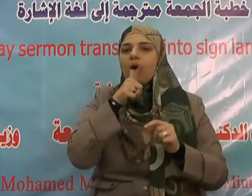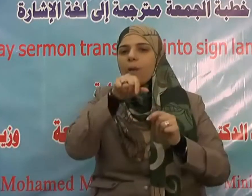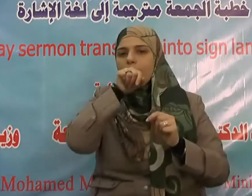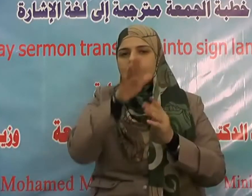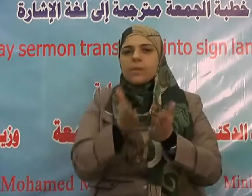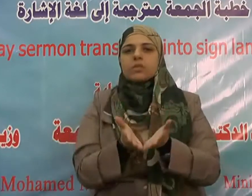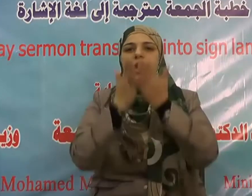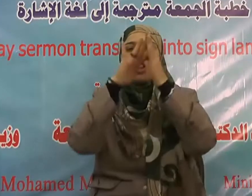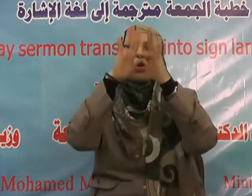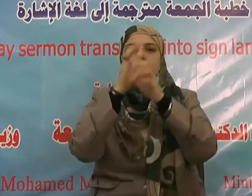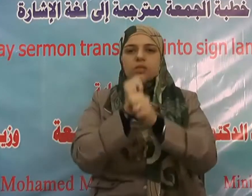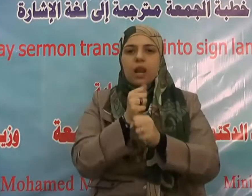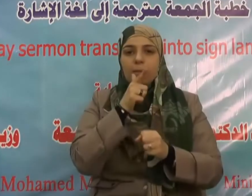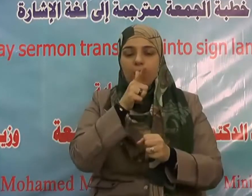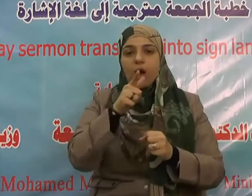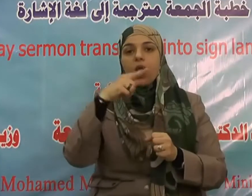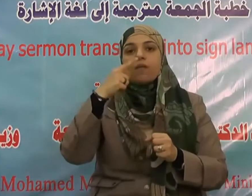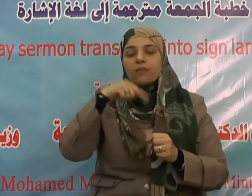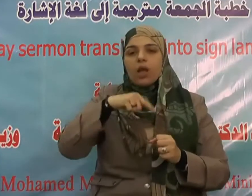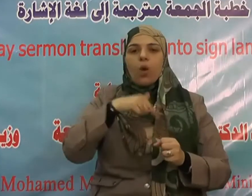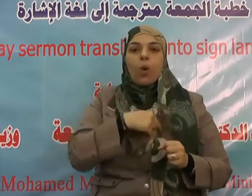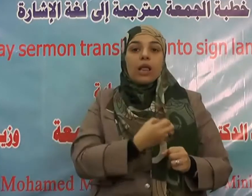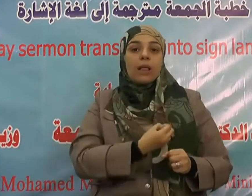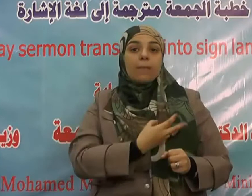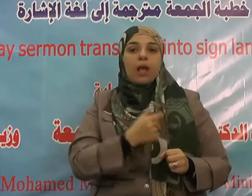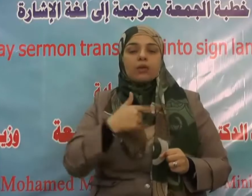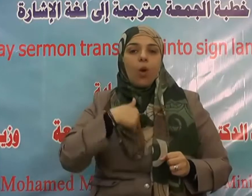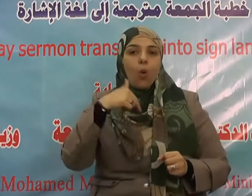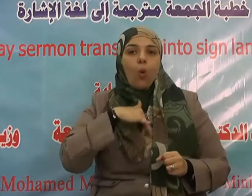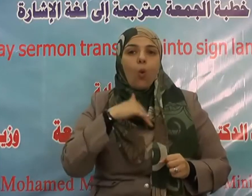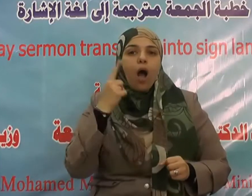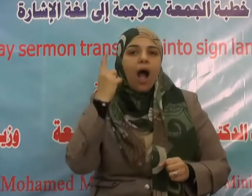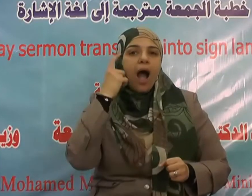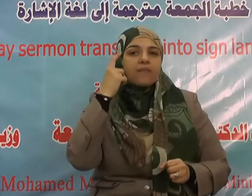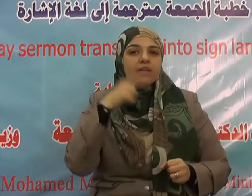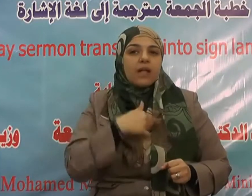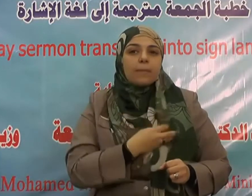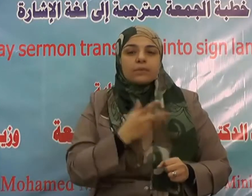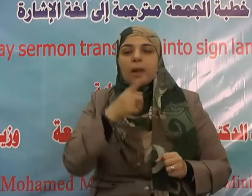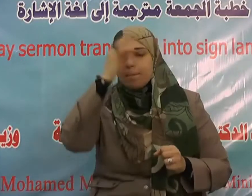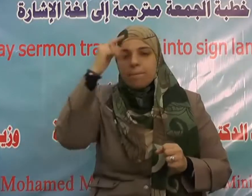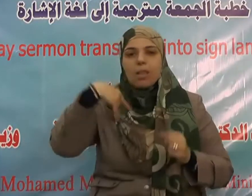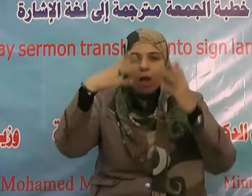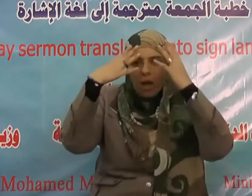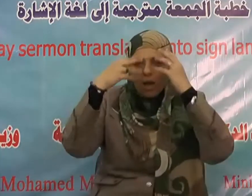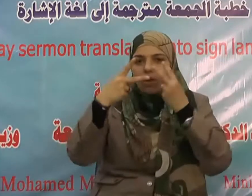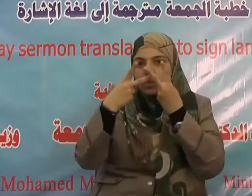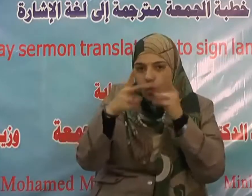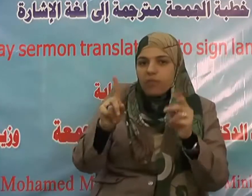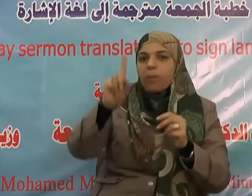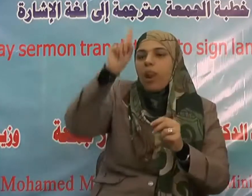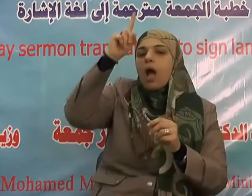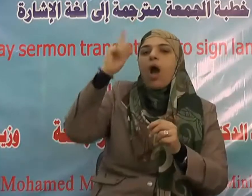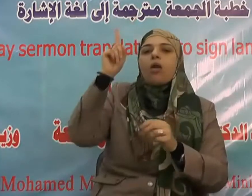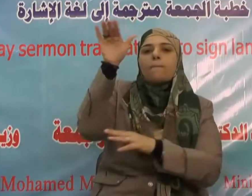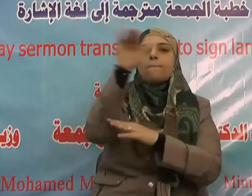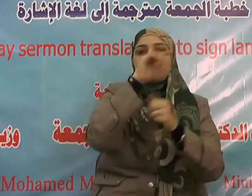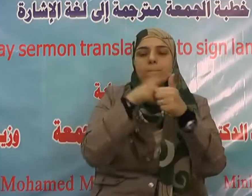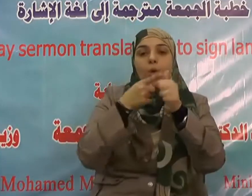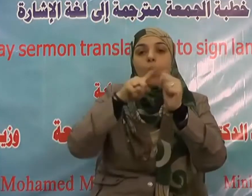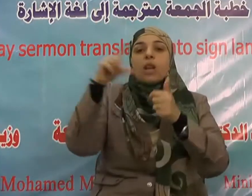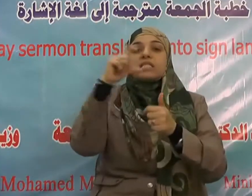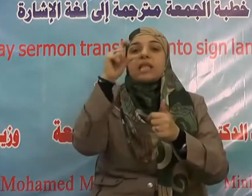يقوم الأشهاد ويقول جل شأنه وكان حقا علينا نصر